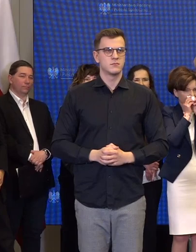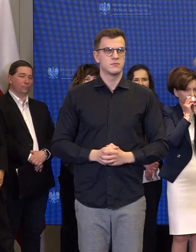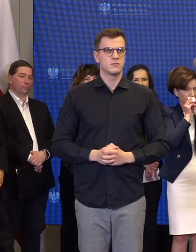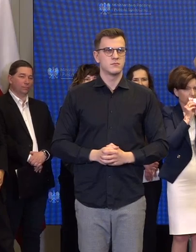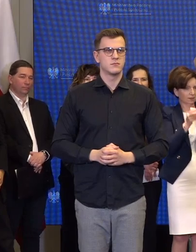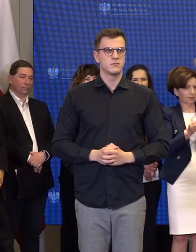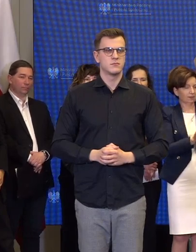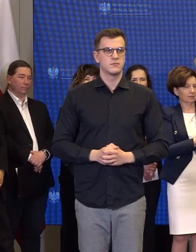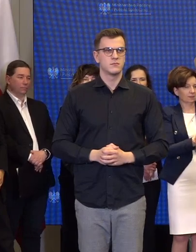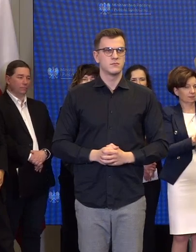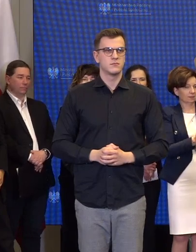Dziękuję. Dziękuję. Dziękuję. Dziękuję.